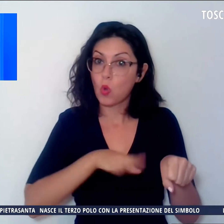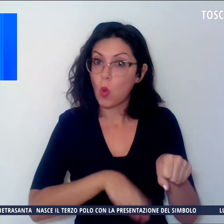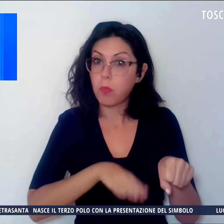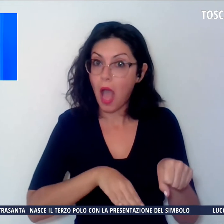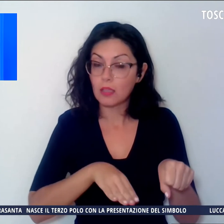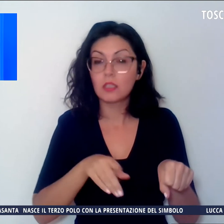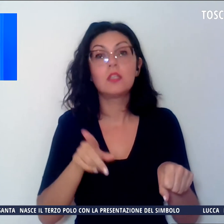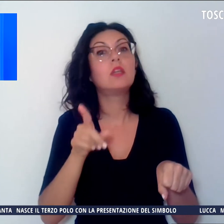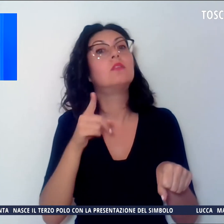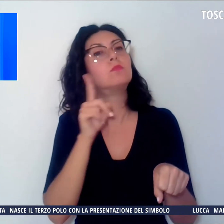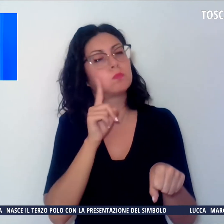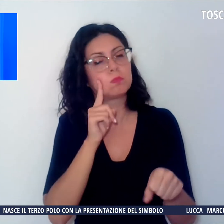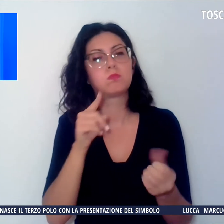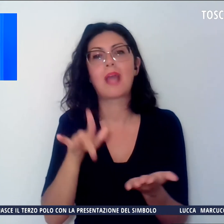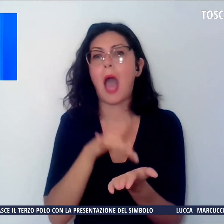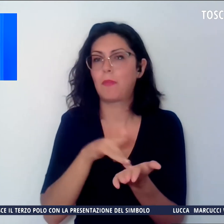applicazione.